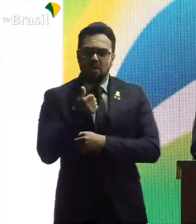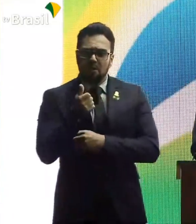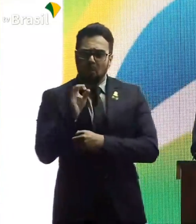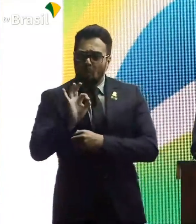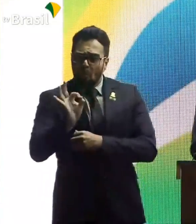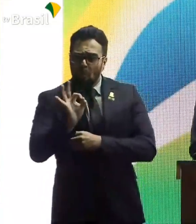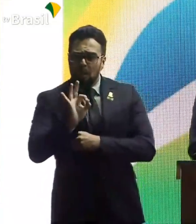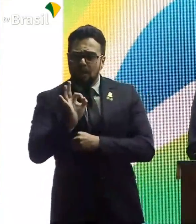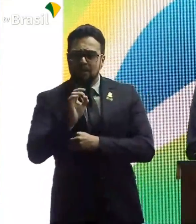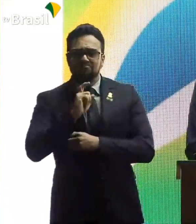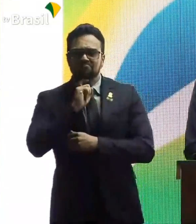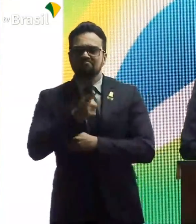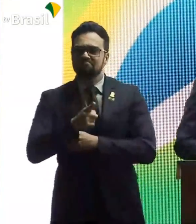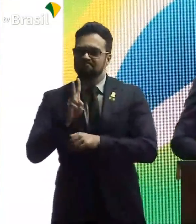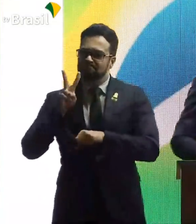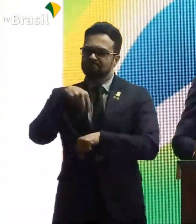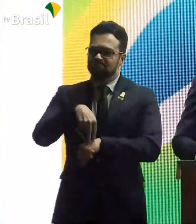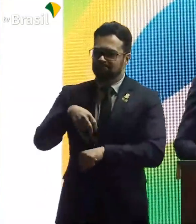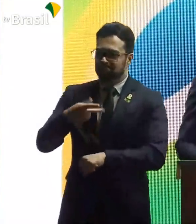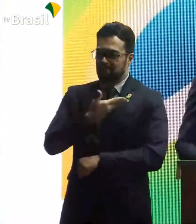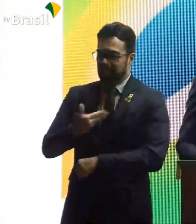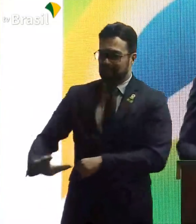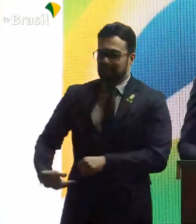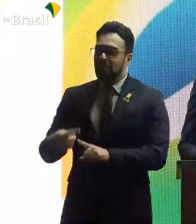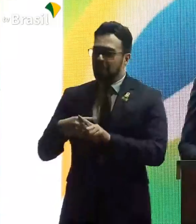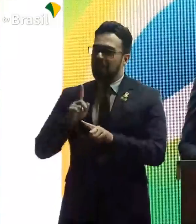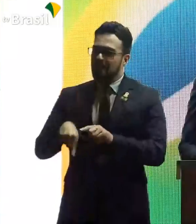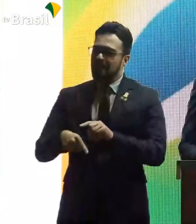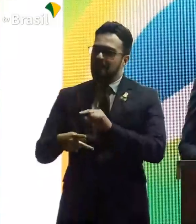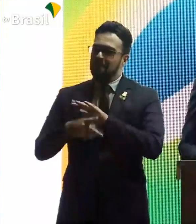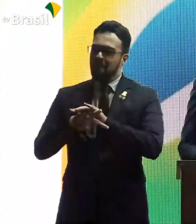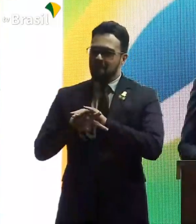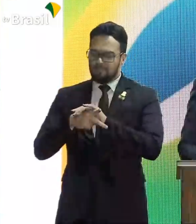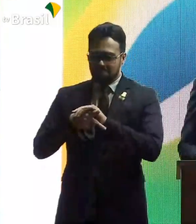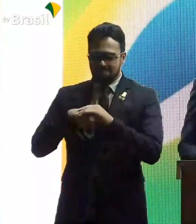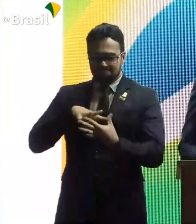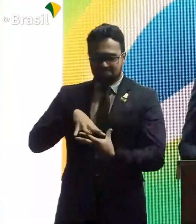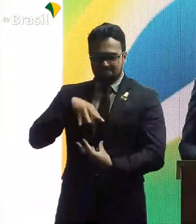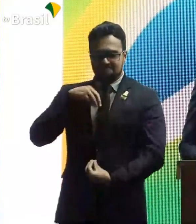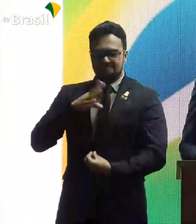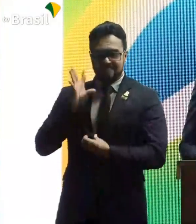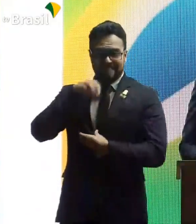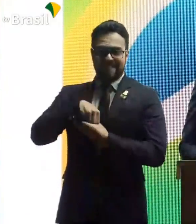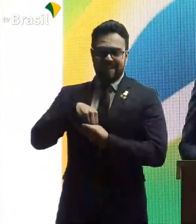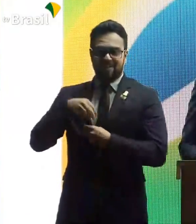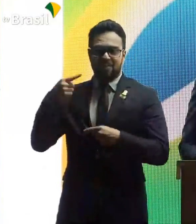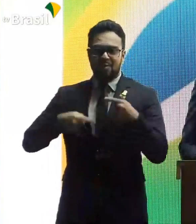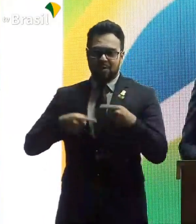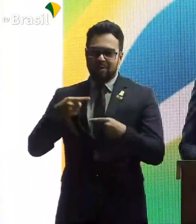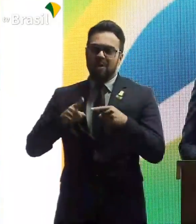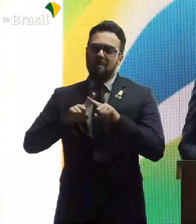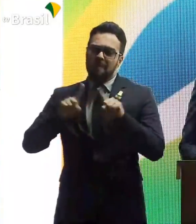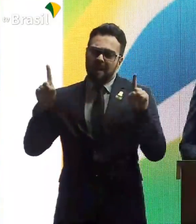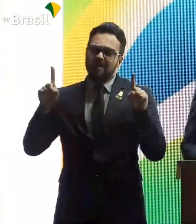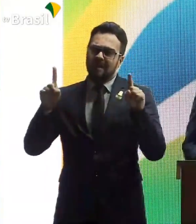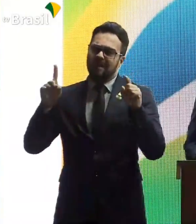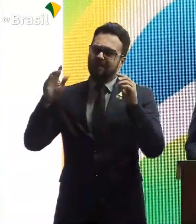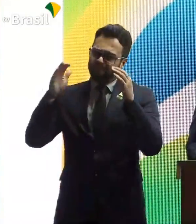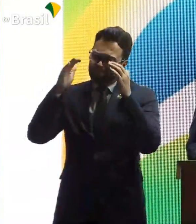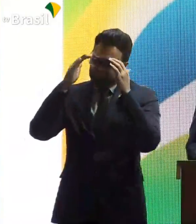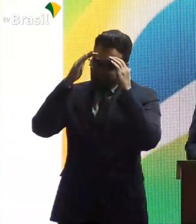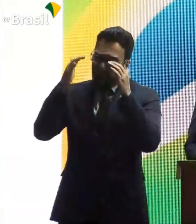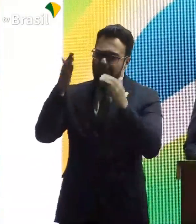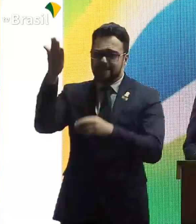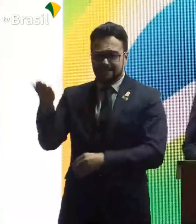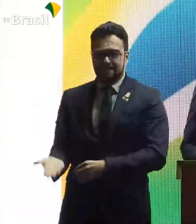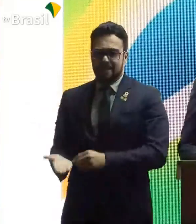a mentira está na alma do político. E com todo respeito, ele não está longe de ter a verdade ao